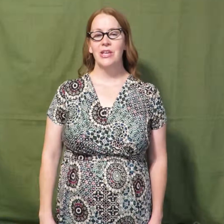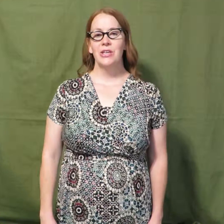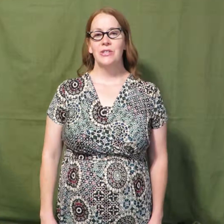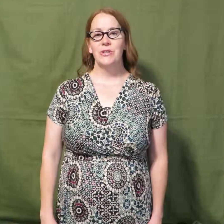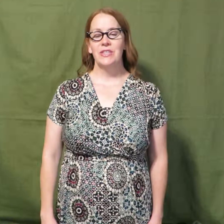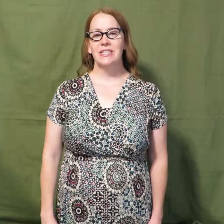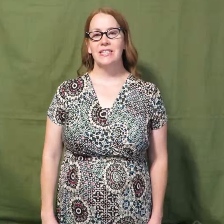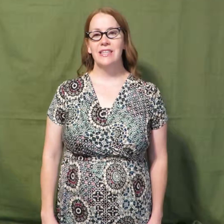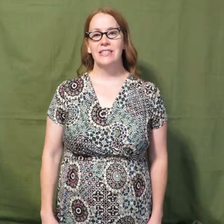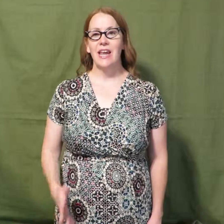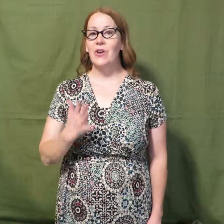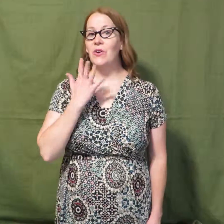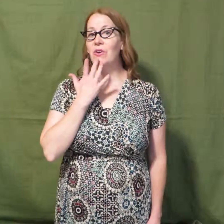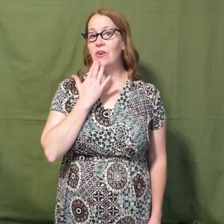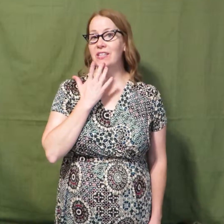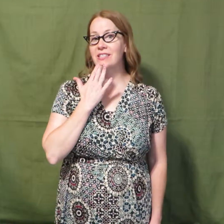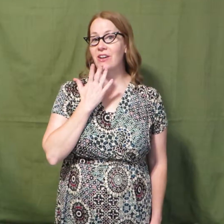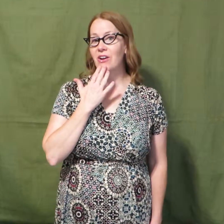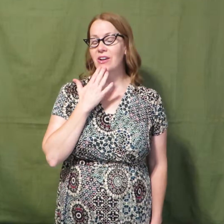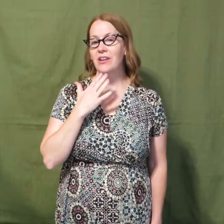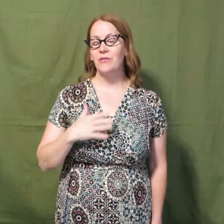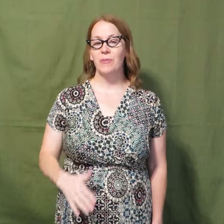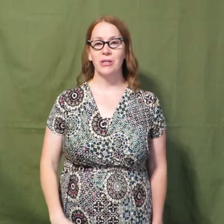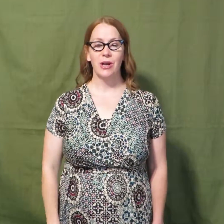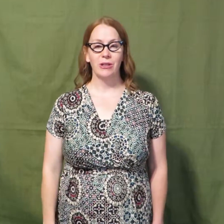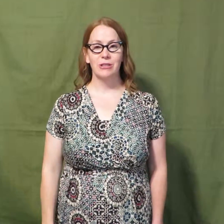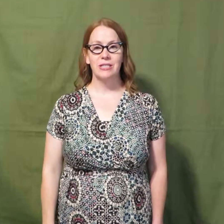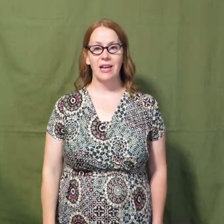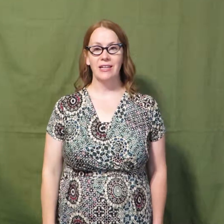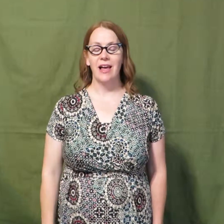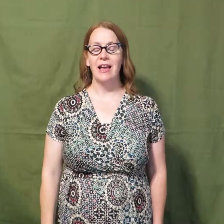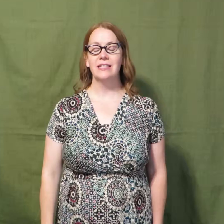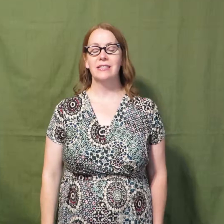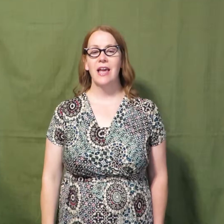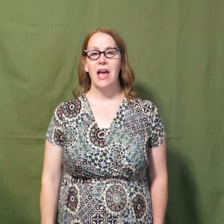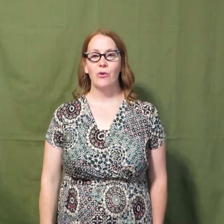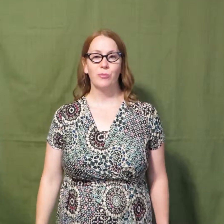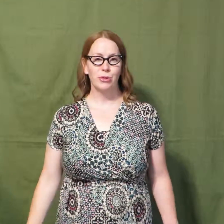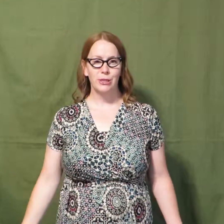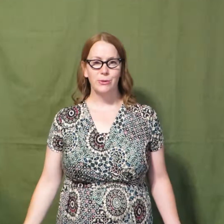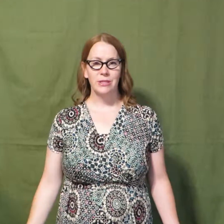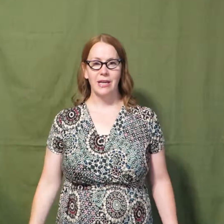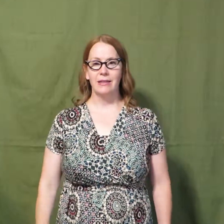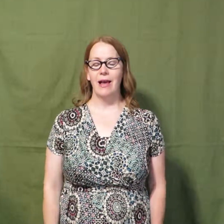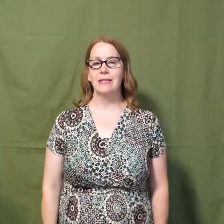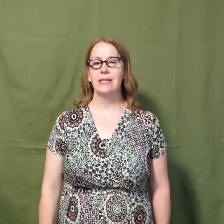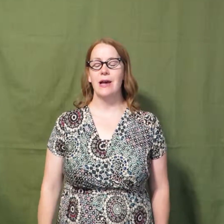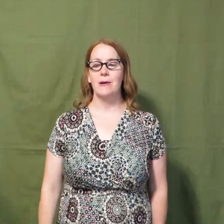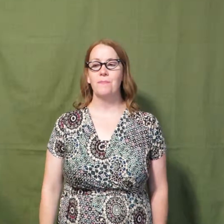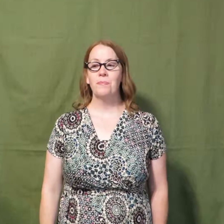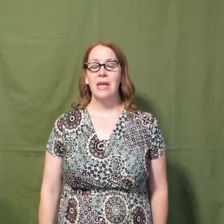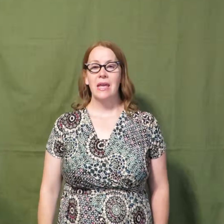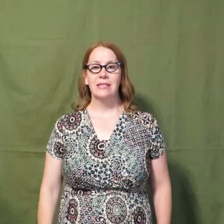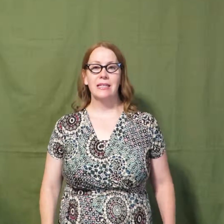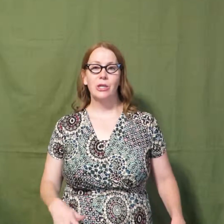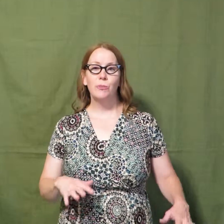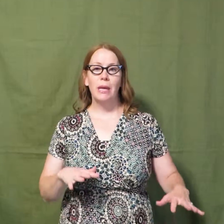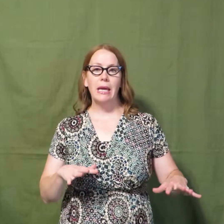So this is the De Colores song from our toddler sign class, a preschool sign class. It's a little bit